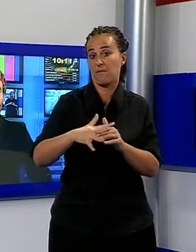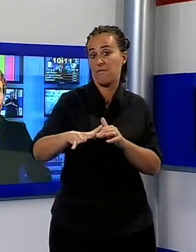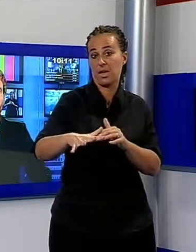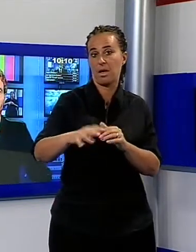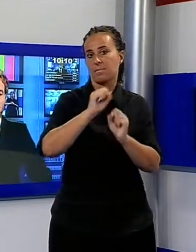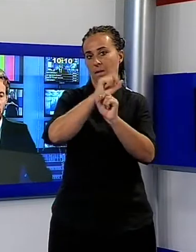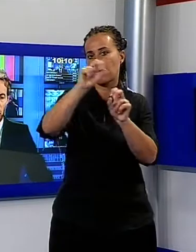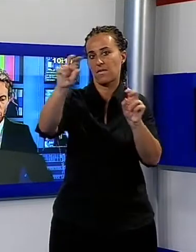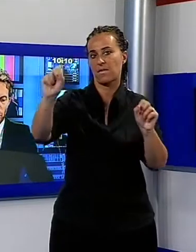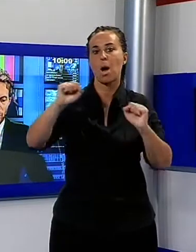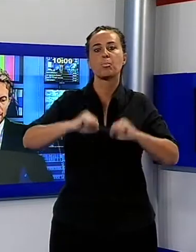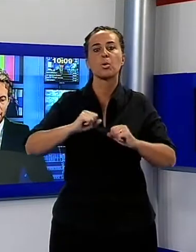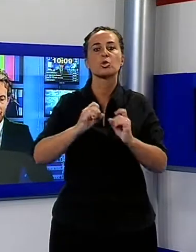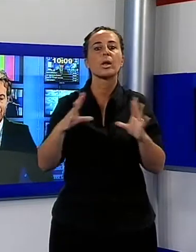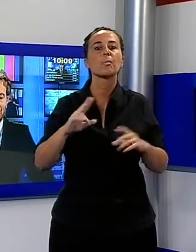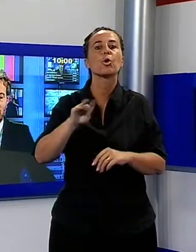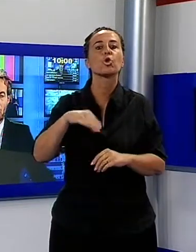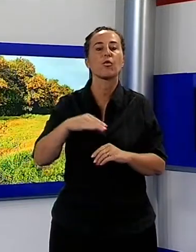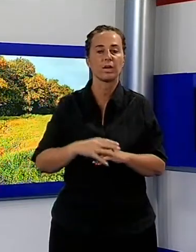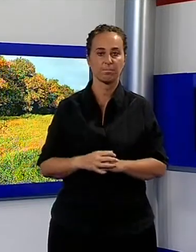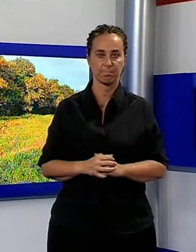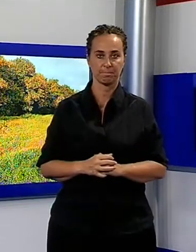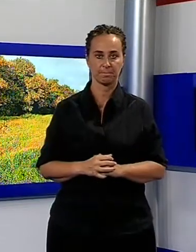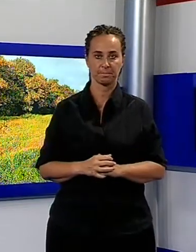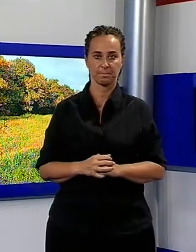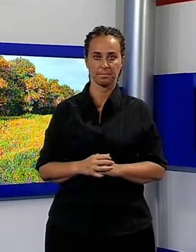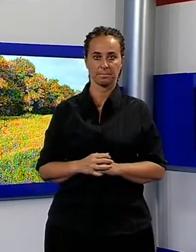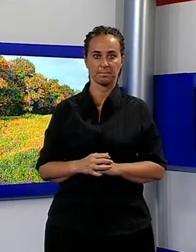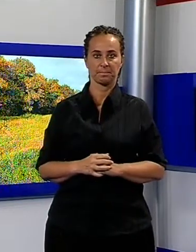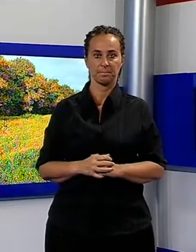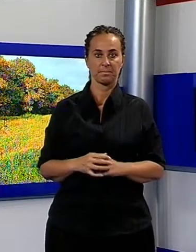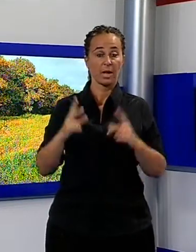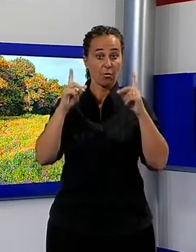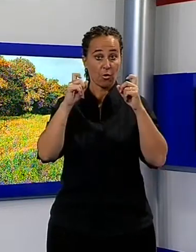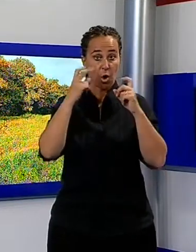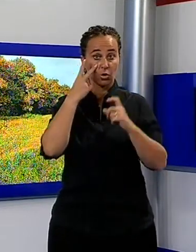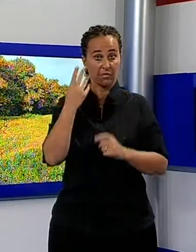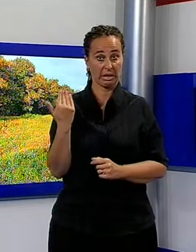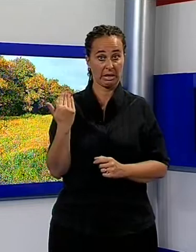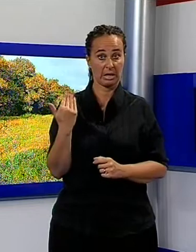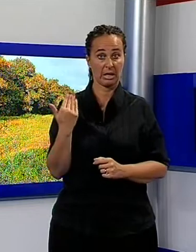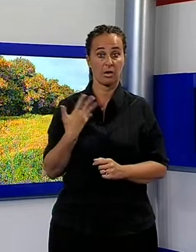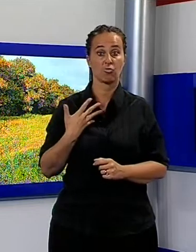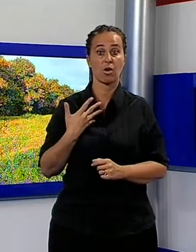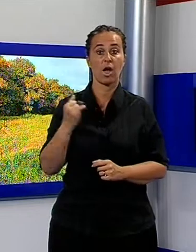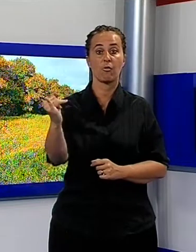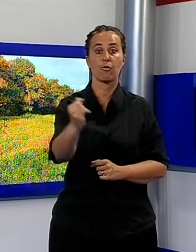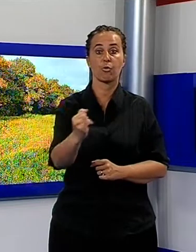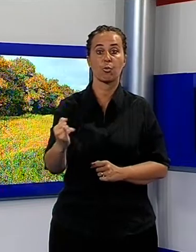Queste foto ci sono state inviate da una nostra telespettatrice e mostrano le condizioni delle fiume Ozzeri nella zona di Verciano.